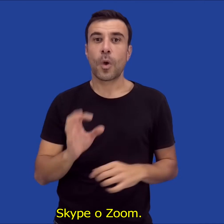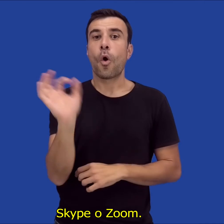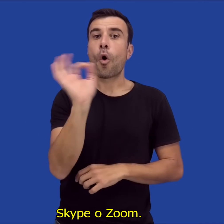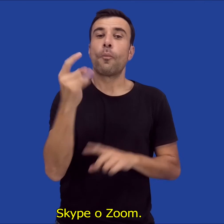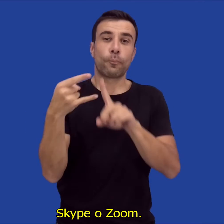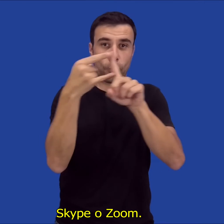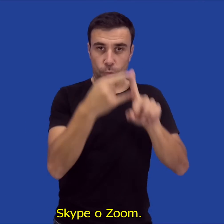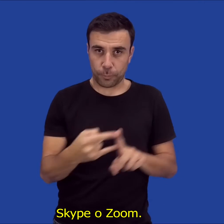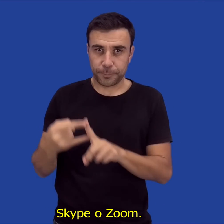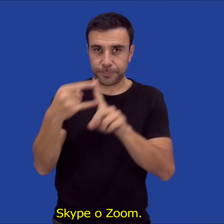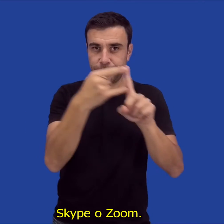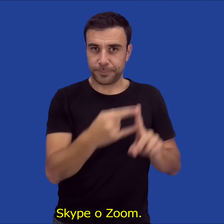o Zoom.